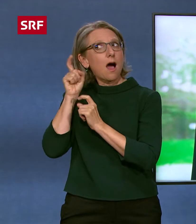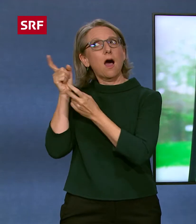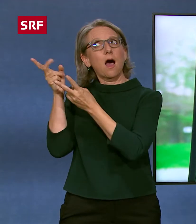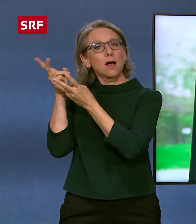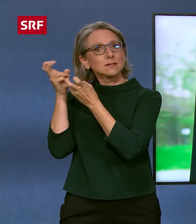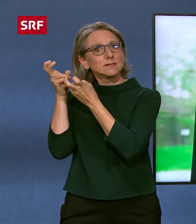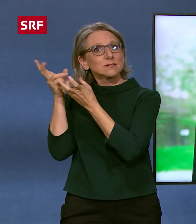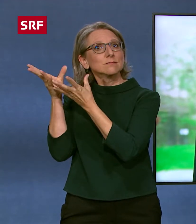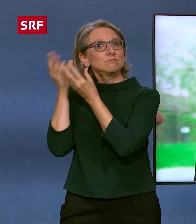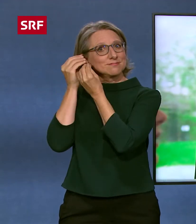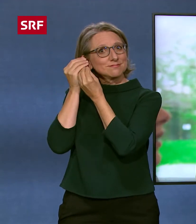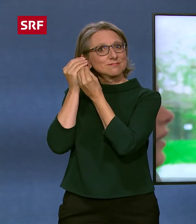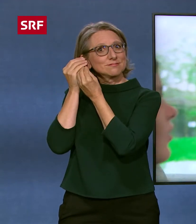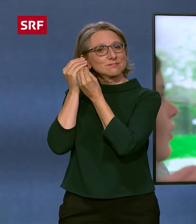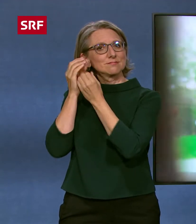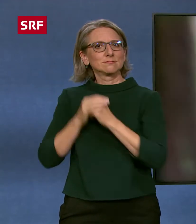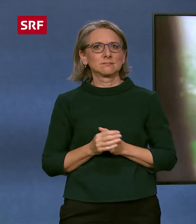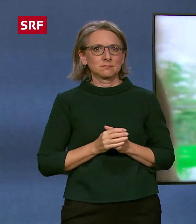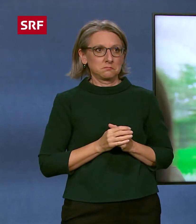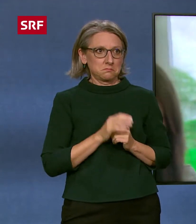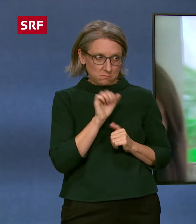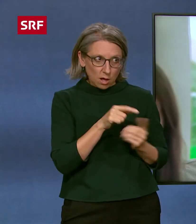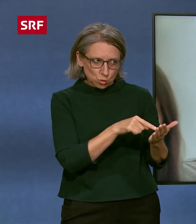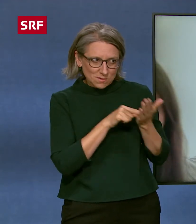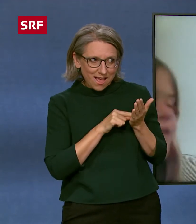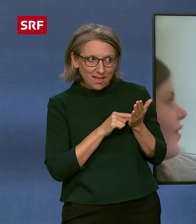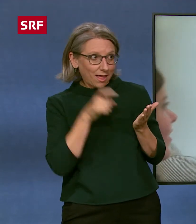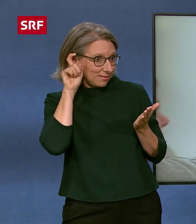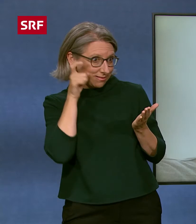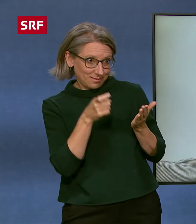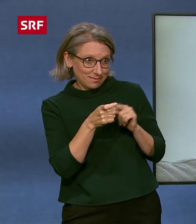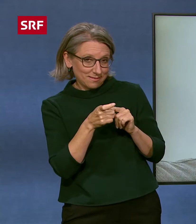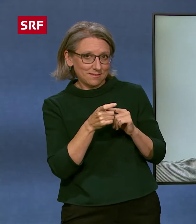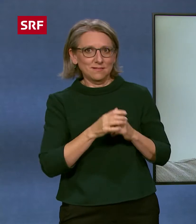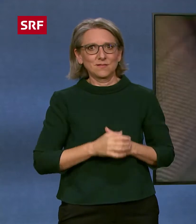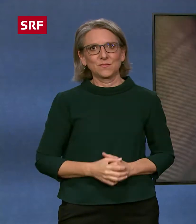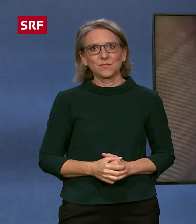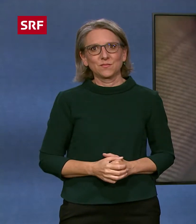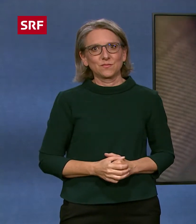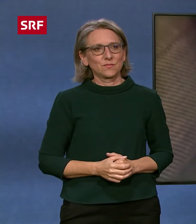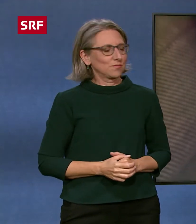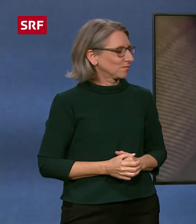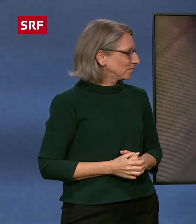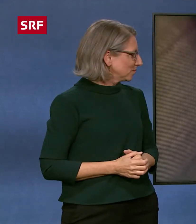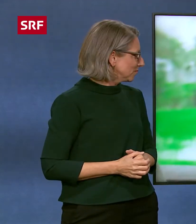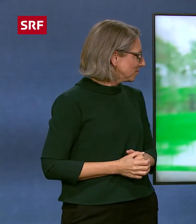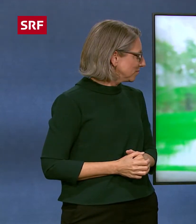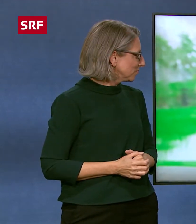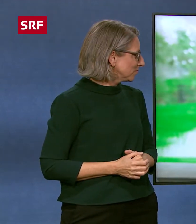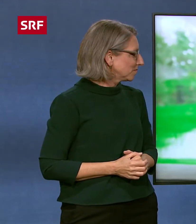direkt so ins Ohr. Kannst du mir das mal zeigen, das Hörgerät? Das sieht also so aus. Ich weiss, es